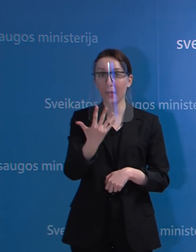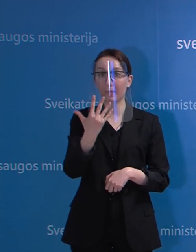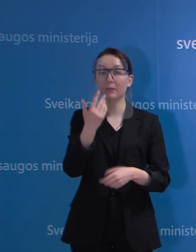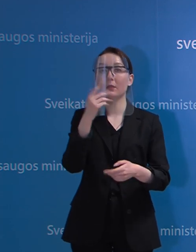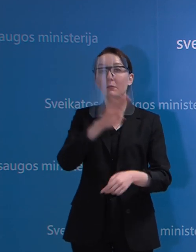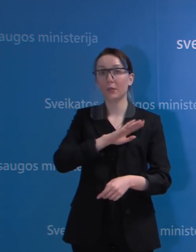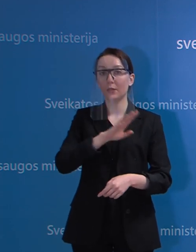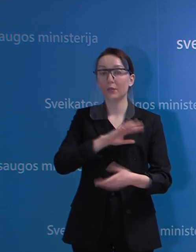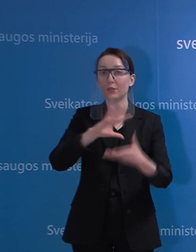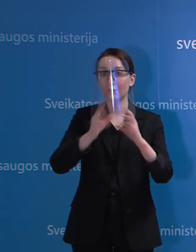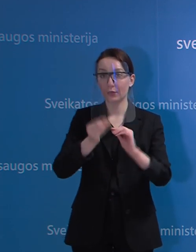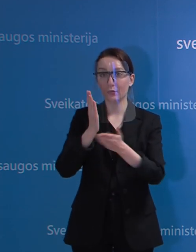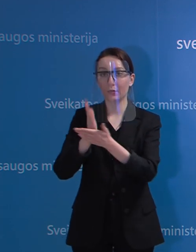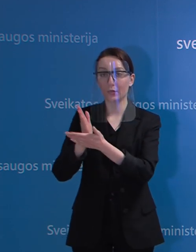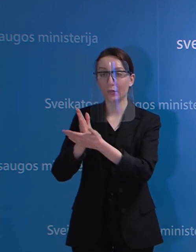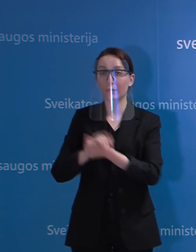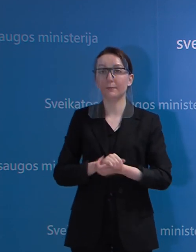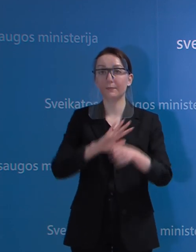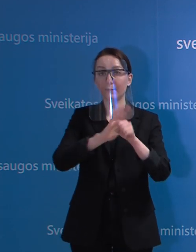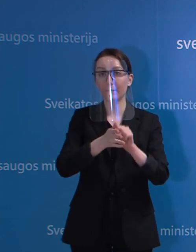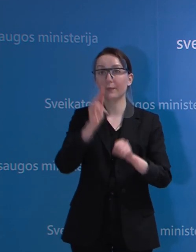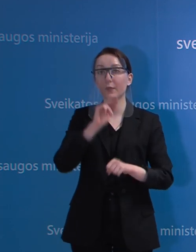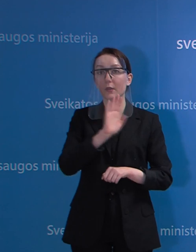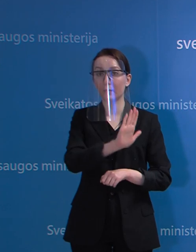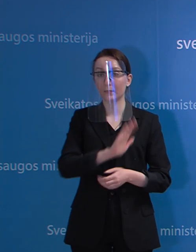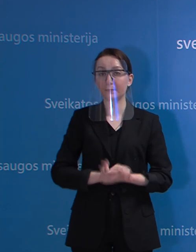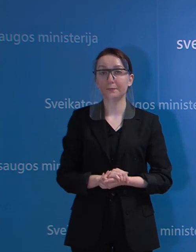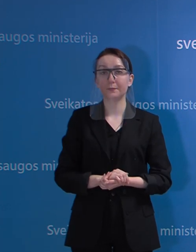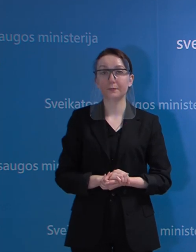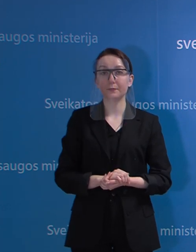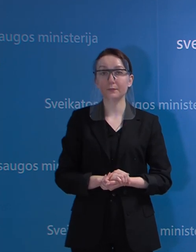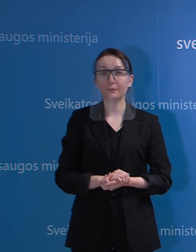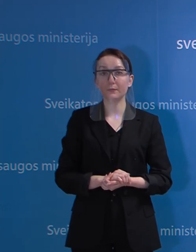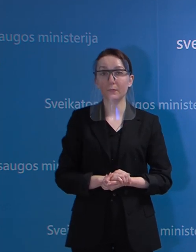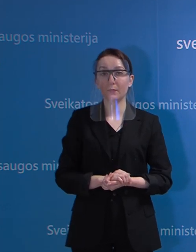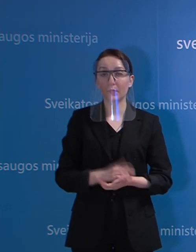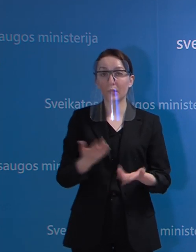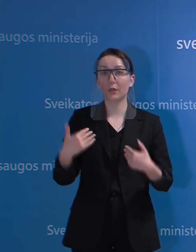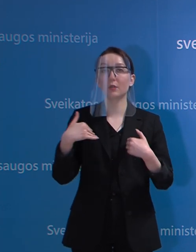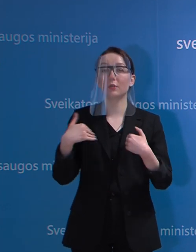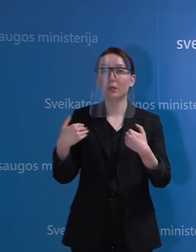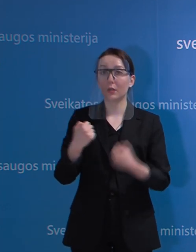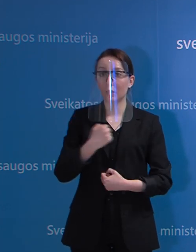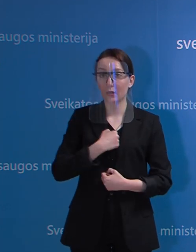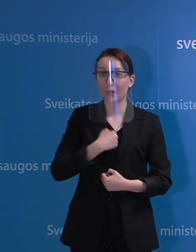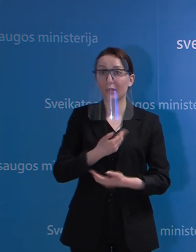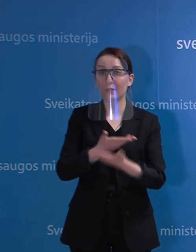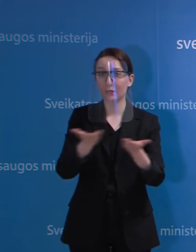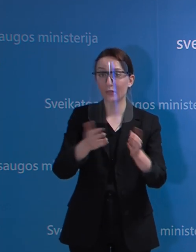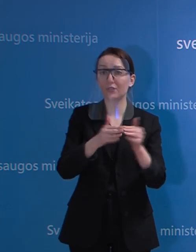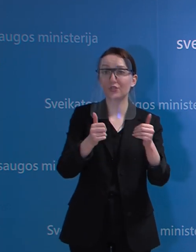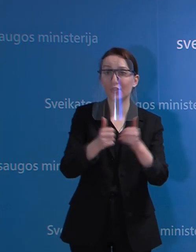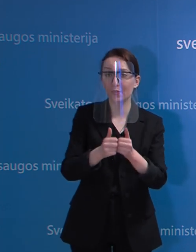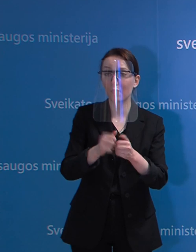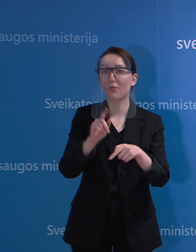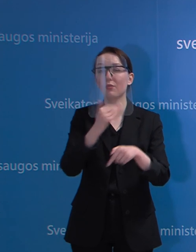mirties nuo koronavirusinės infekcijos atveju ir nuo širdių užuojauta šeimai ir artimiesiam